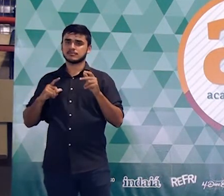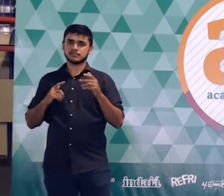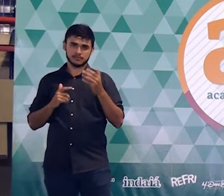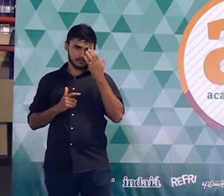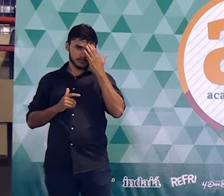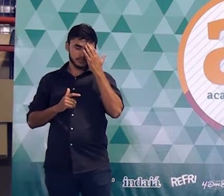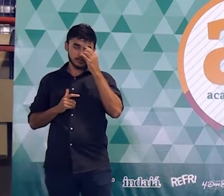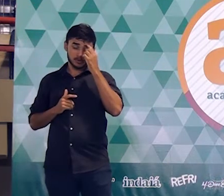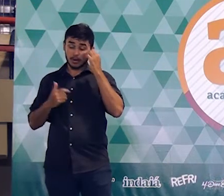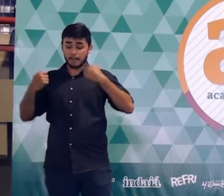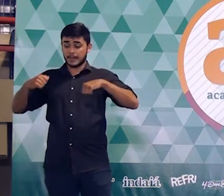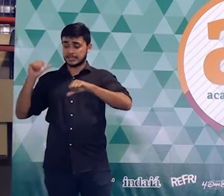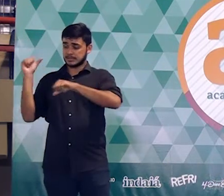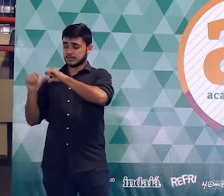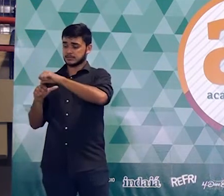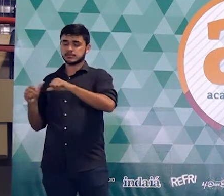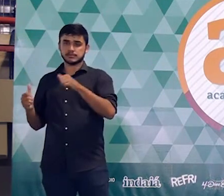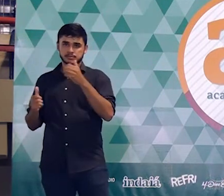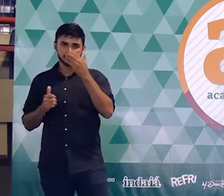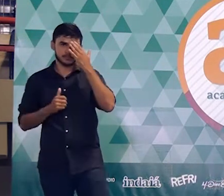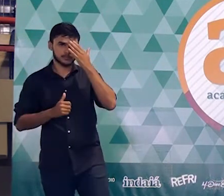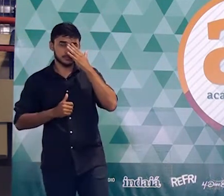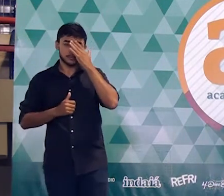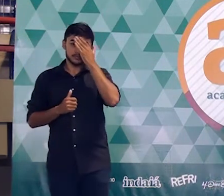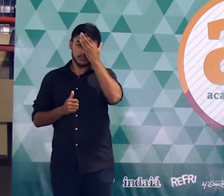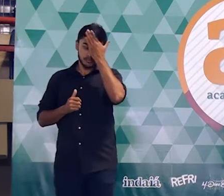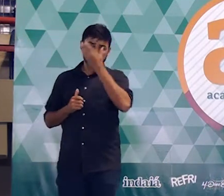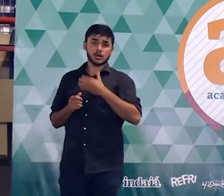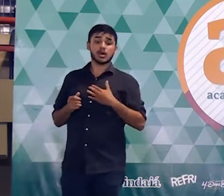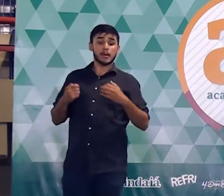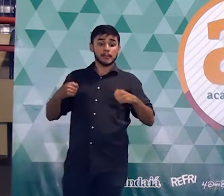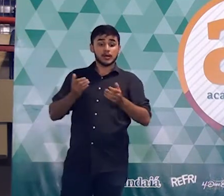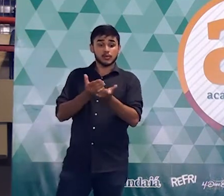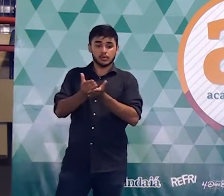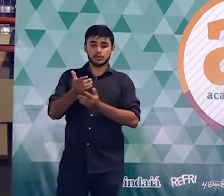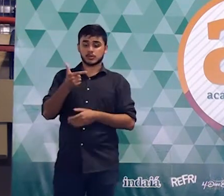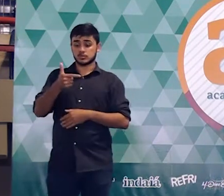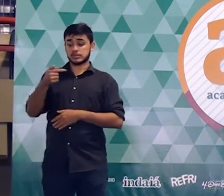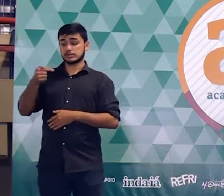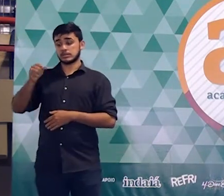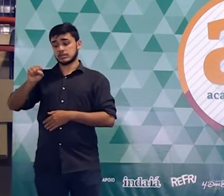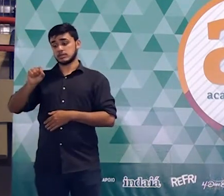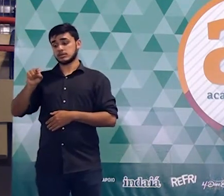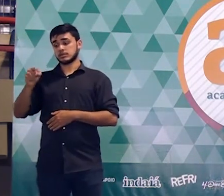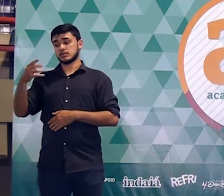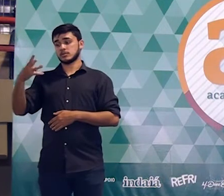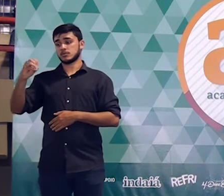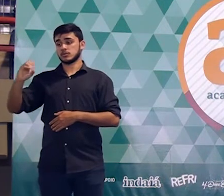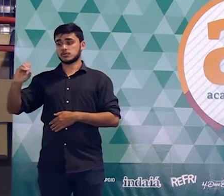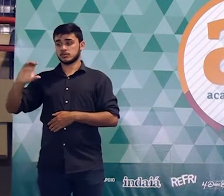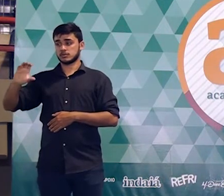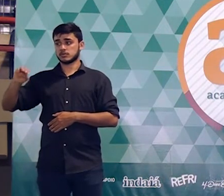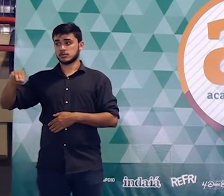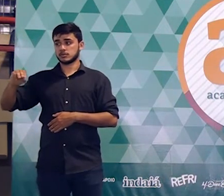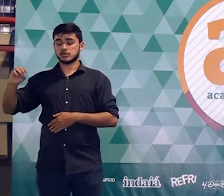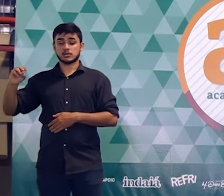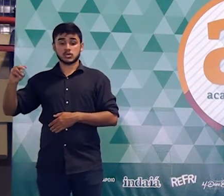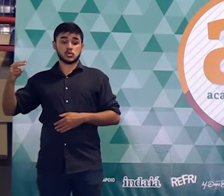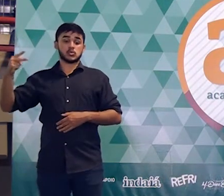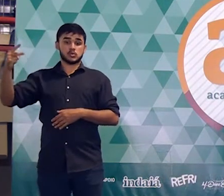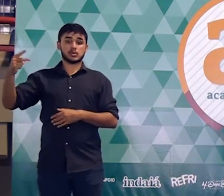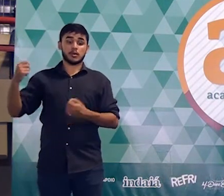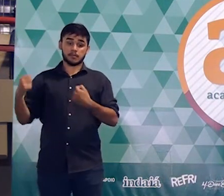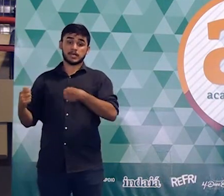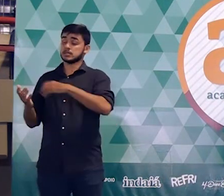mas lá na hora das opções eu vou ter que voltar, então não adianta nada. Então, essa é a área inicial do trapézio. 278.400. Vocês